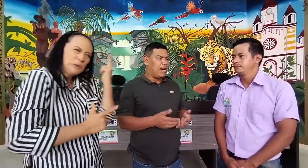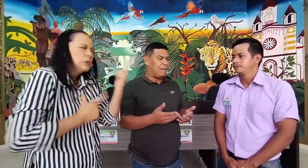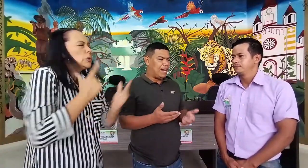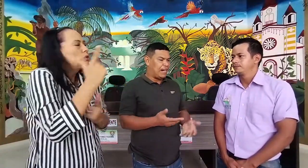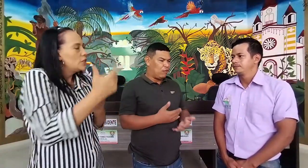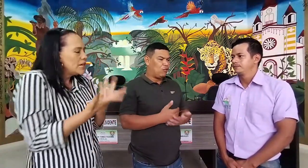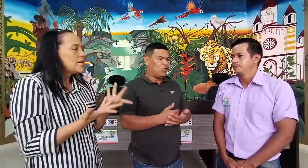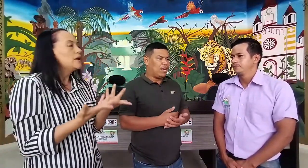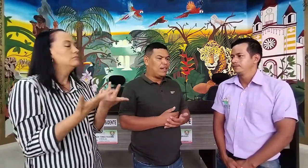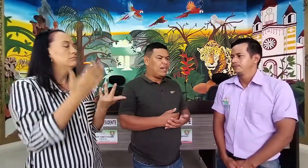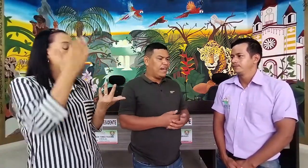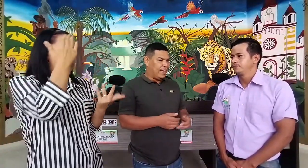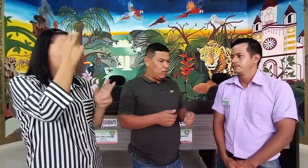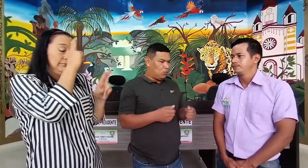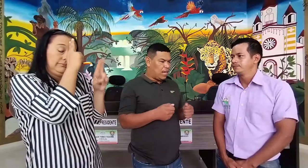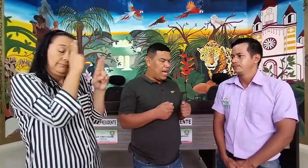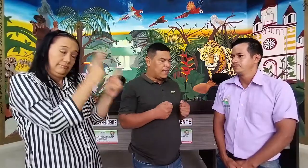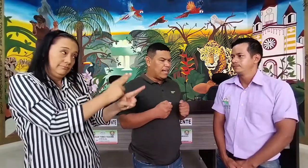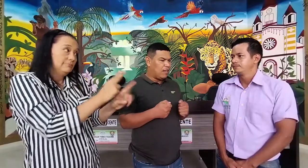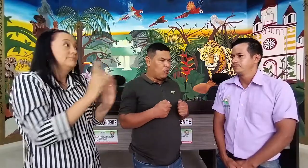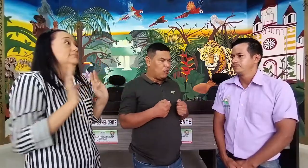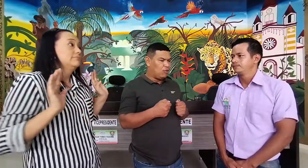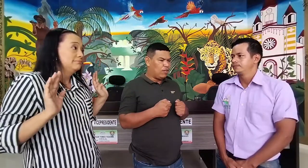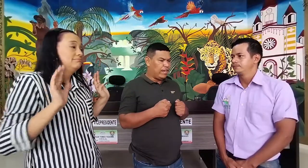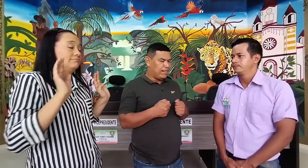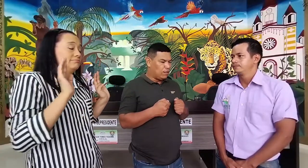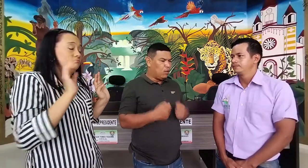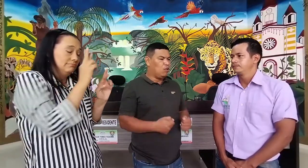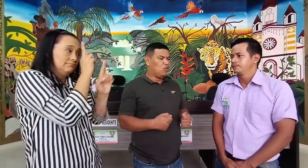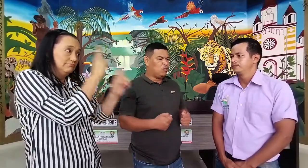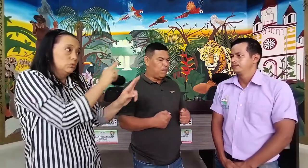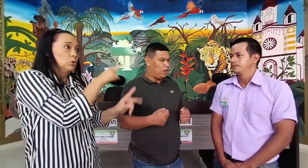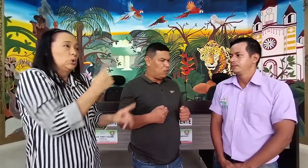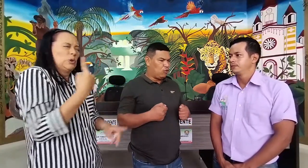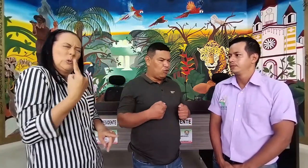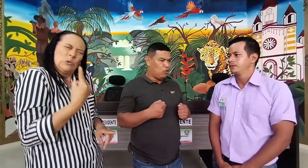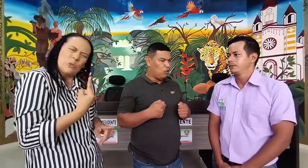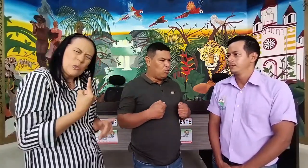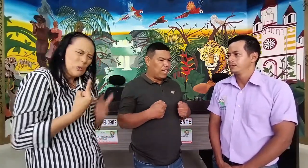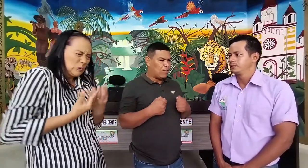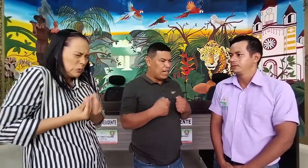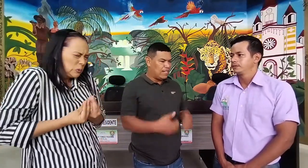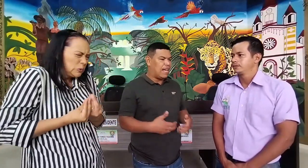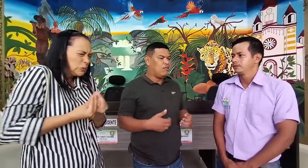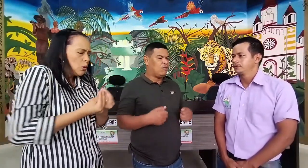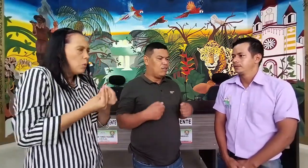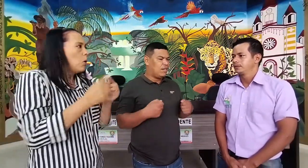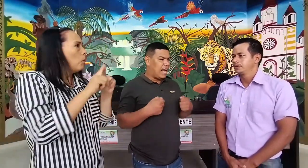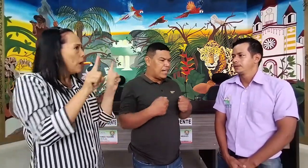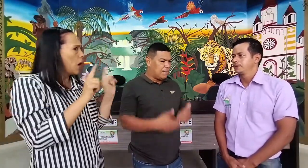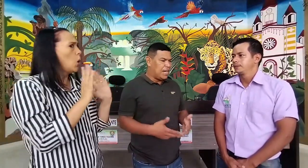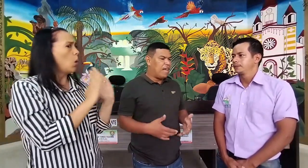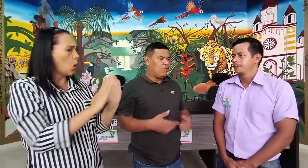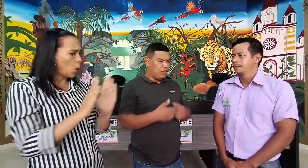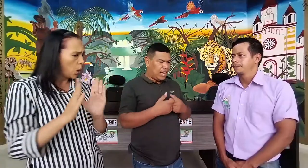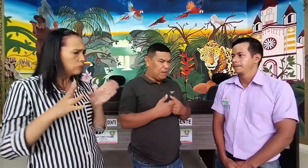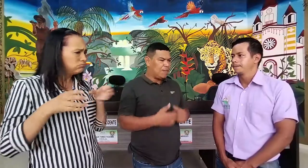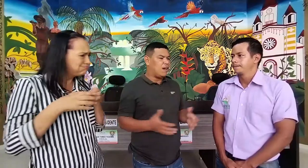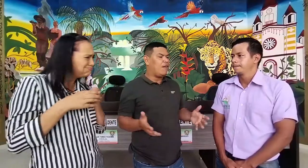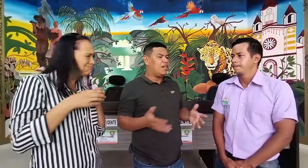vale la pena reconocer que ustedes han estado solos, pero no se han organizado, han caminado y han empezado a